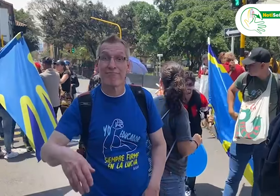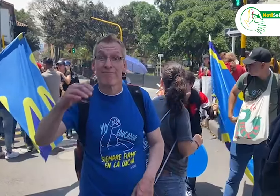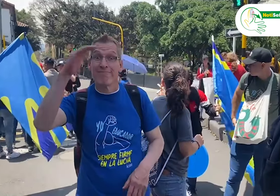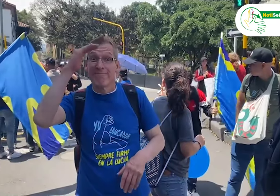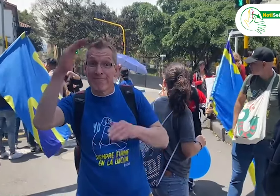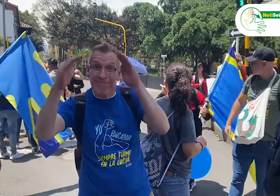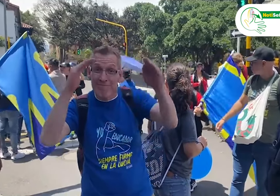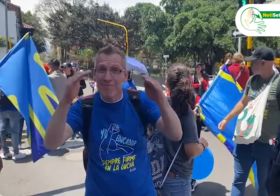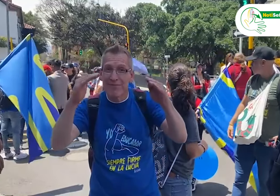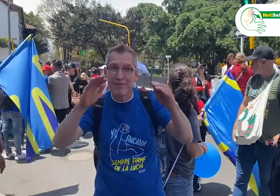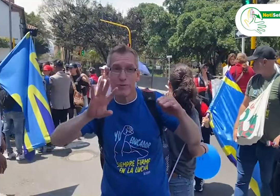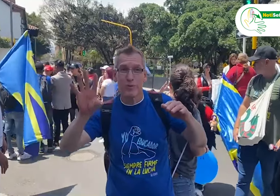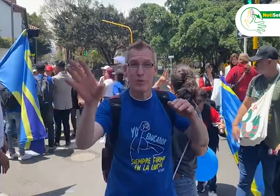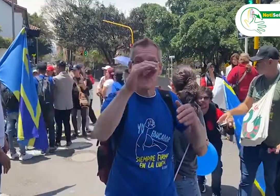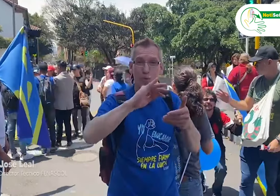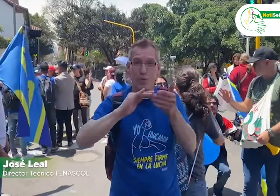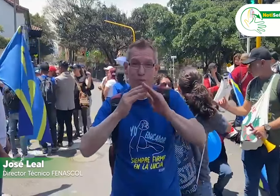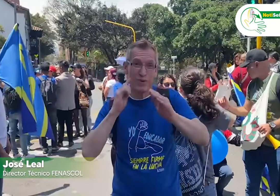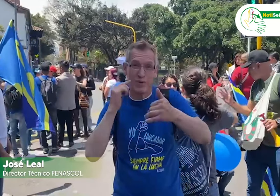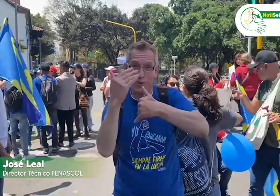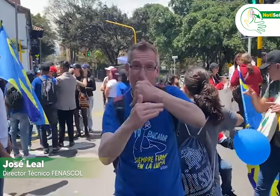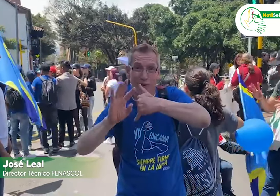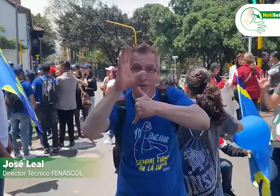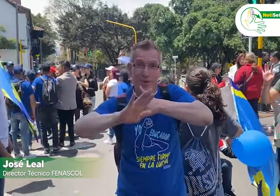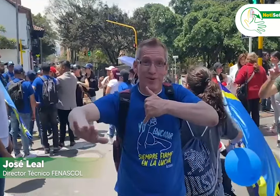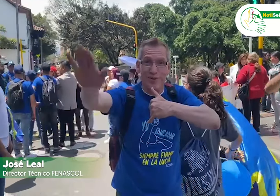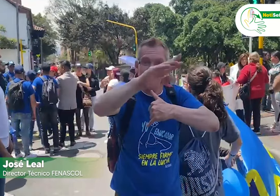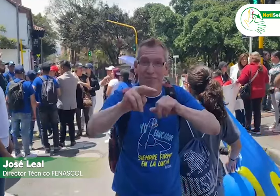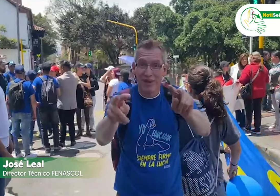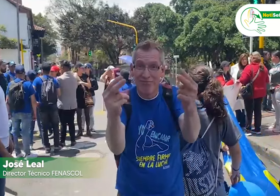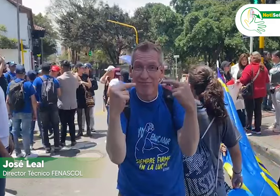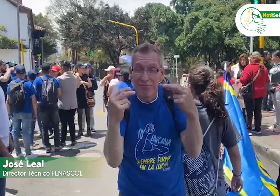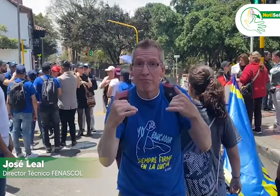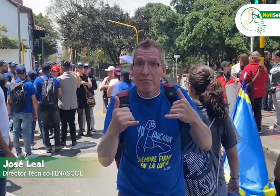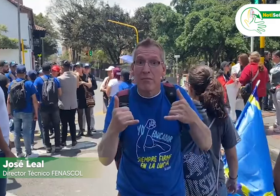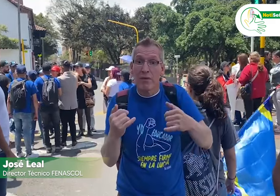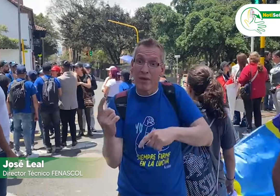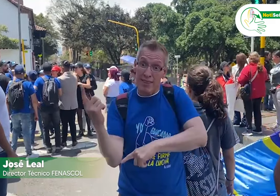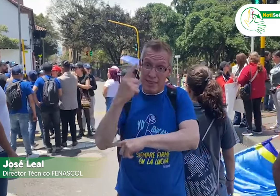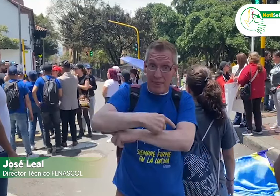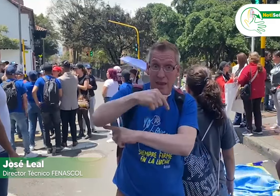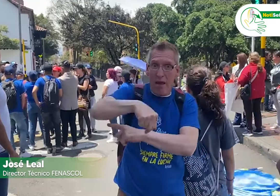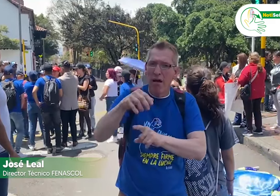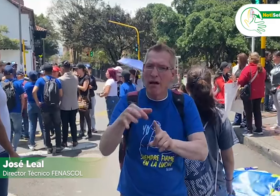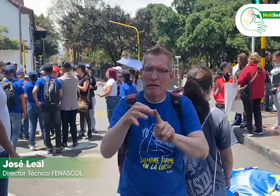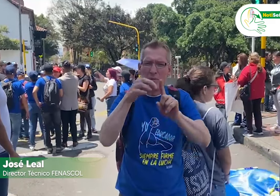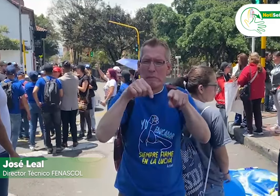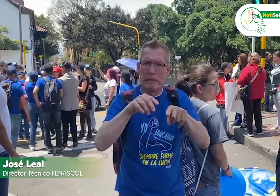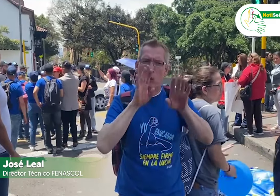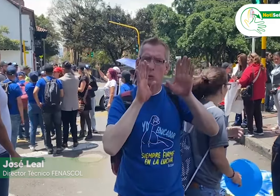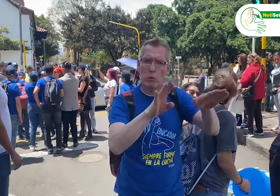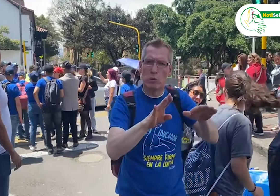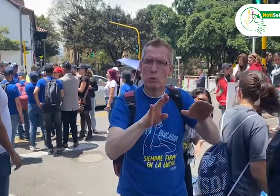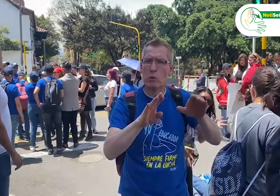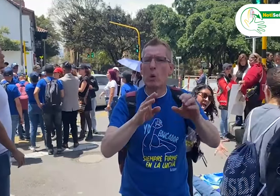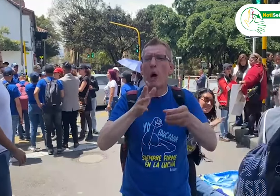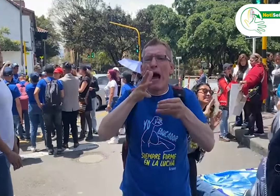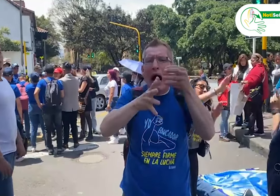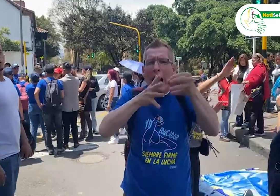Un saludo a toda la comunidad sorda que me está viendo. El día de hoy es de gran relevancia. A CEDUS nos ha